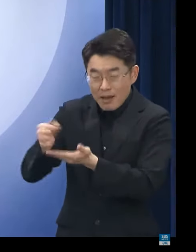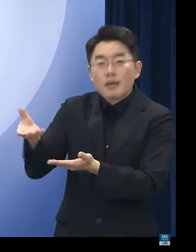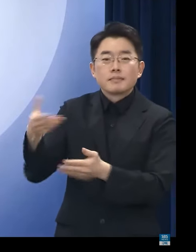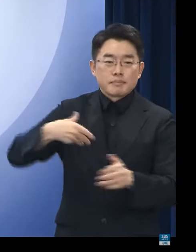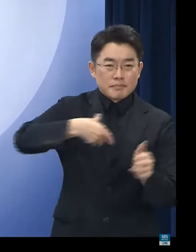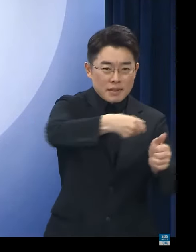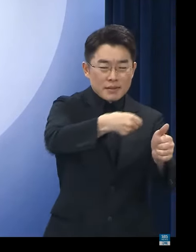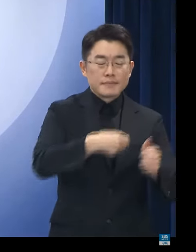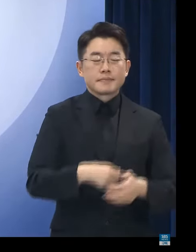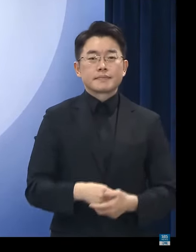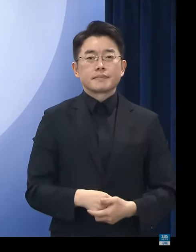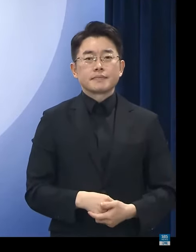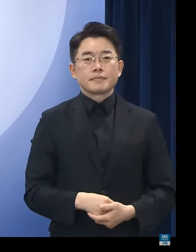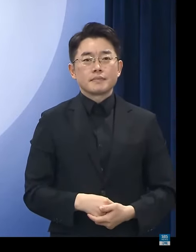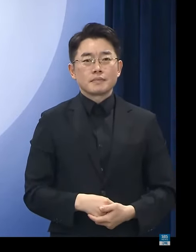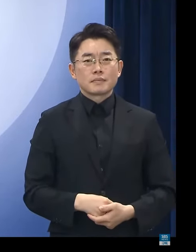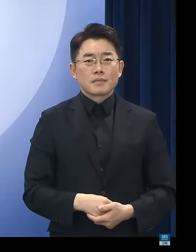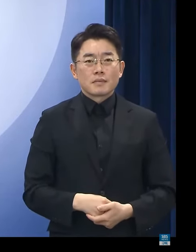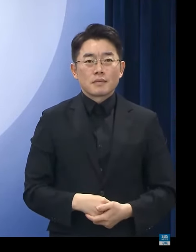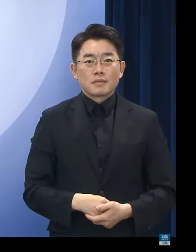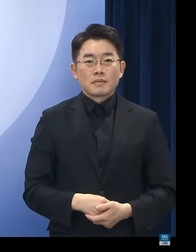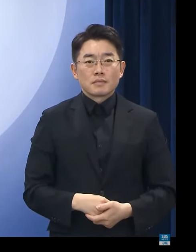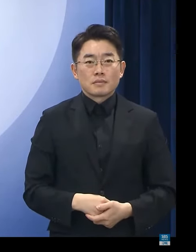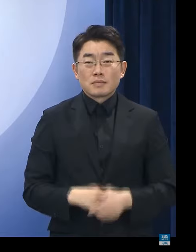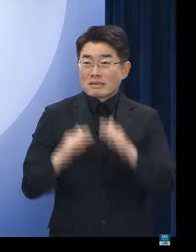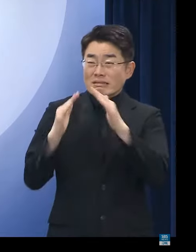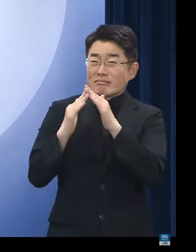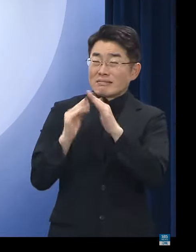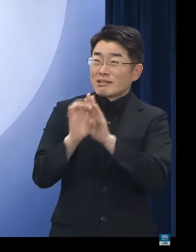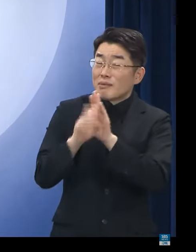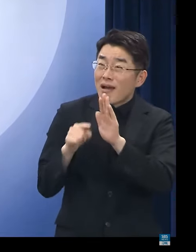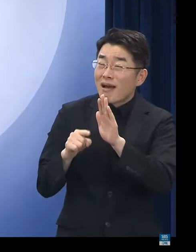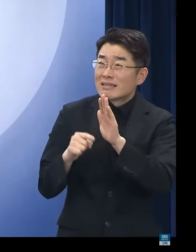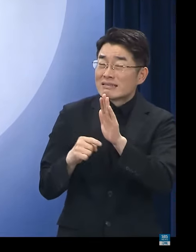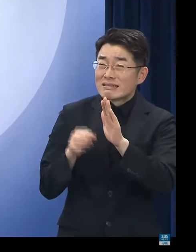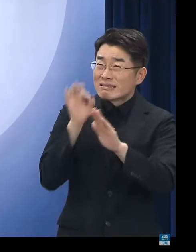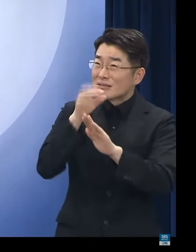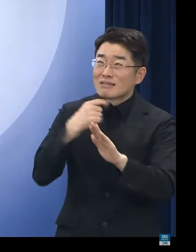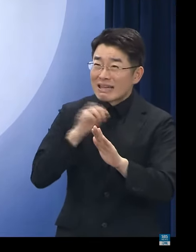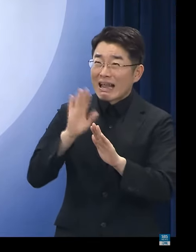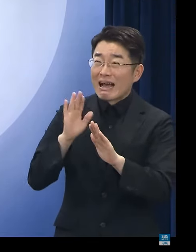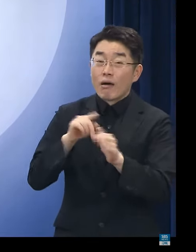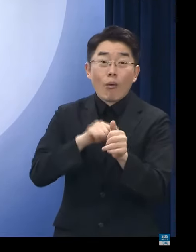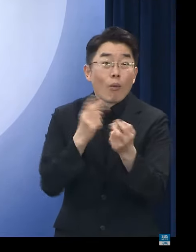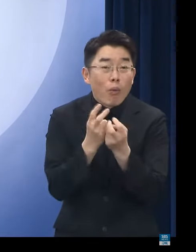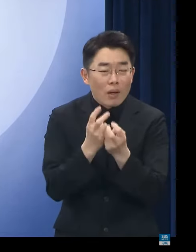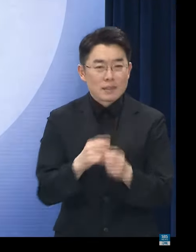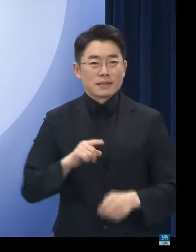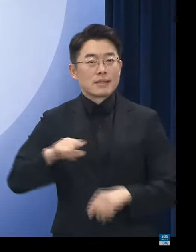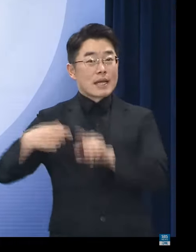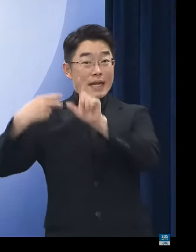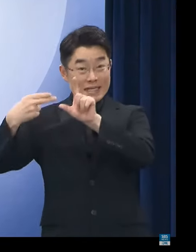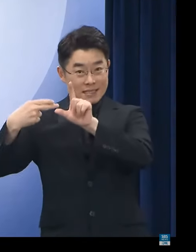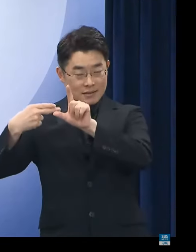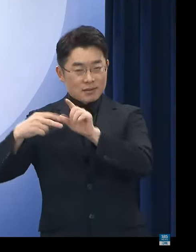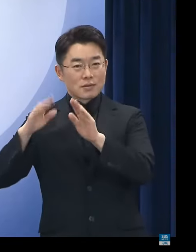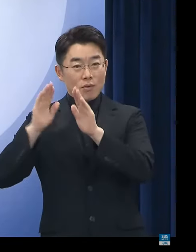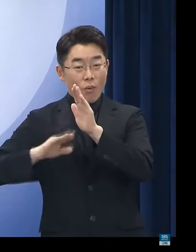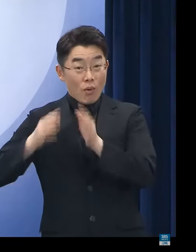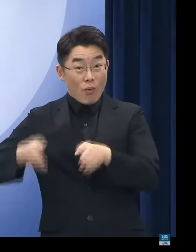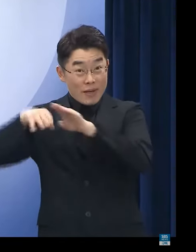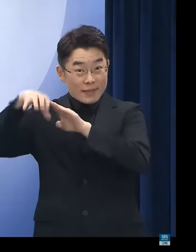낙차를 희망하지 않는 경우에는 LH 등 공공이 직접